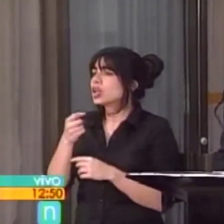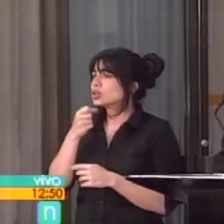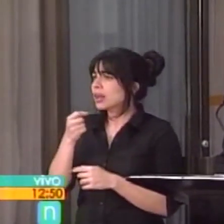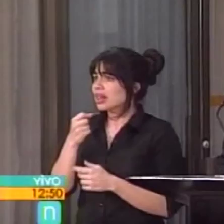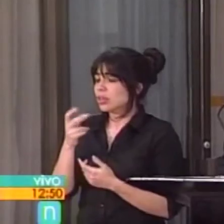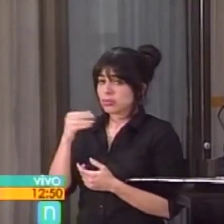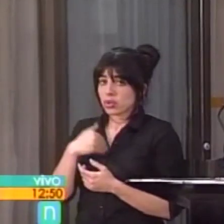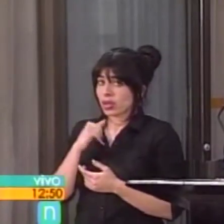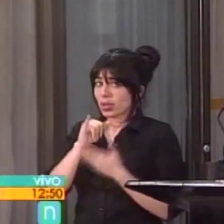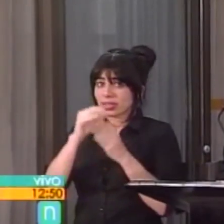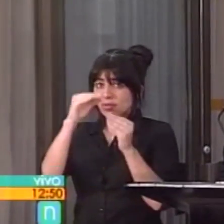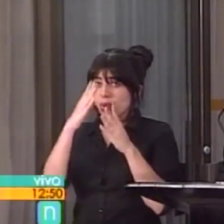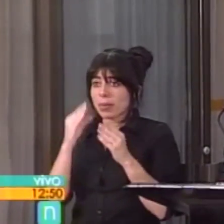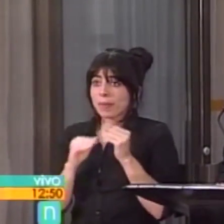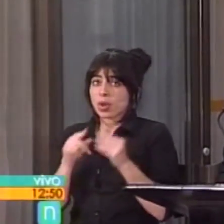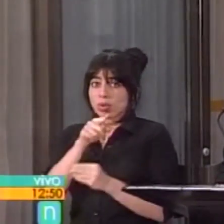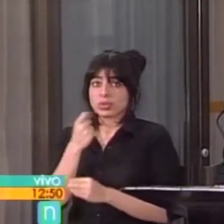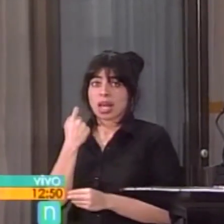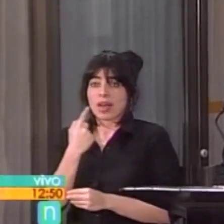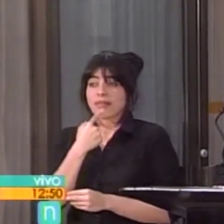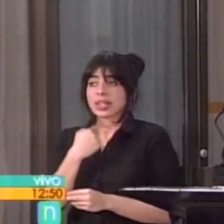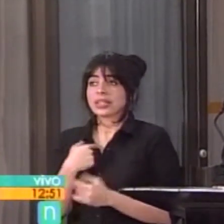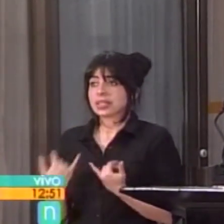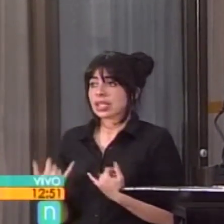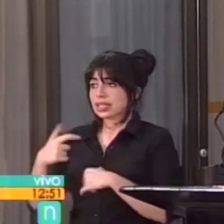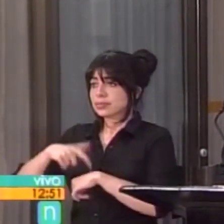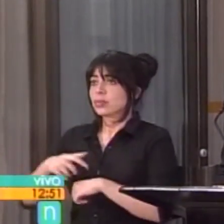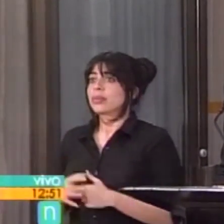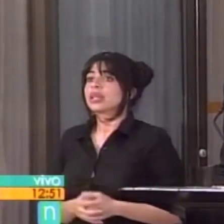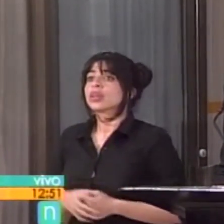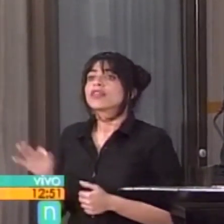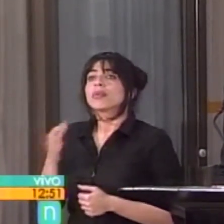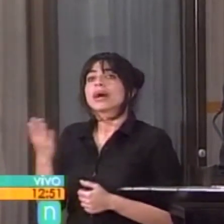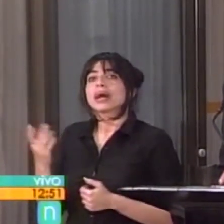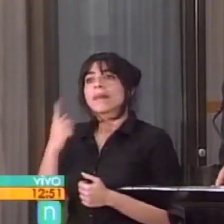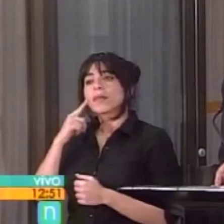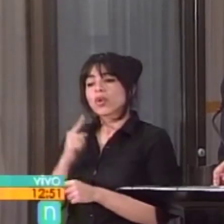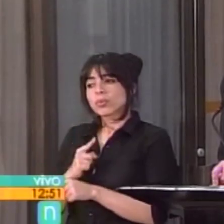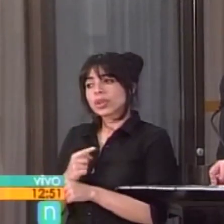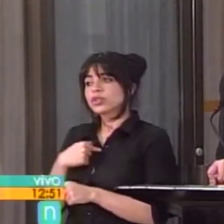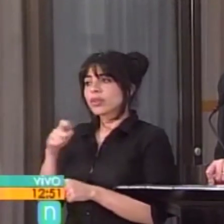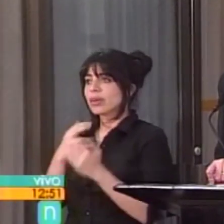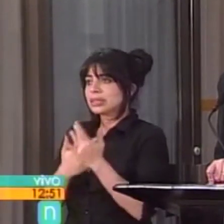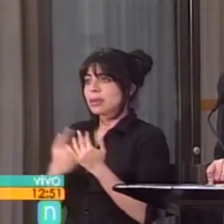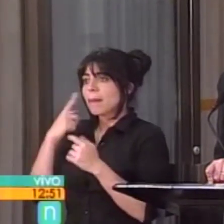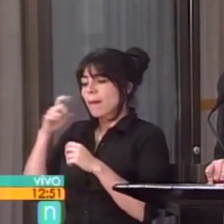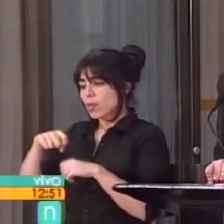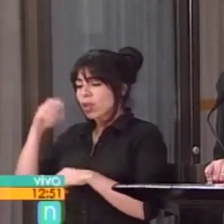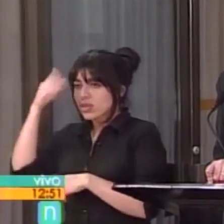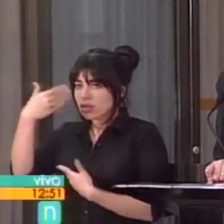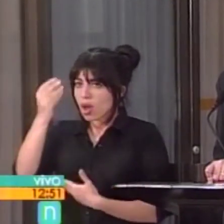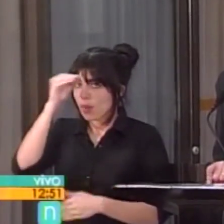No tengo esa información, salvo lo que usted me acaba de comentar en este momento, de modo tal que por prudencia tendré que esperar para reaccionar